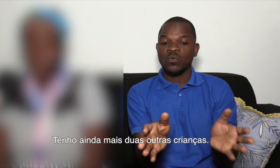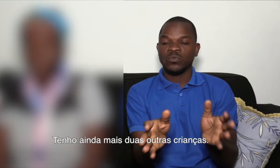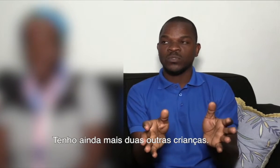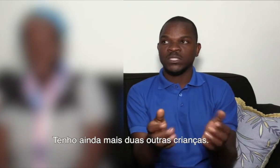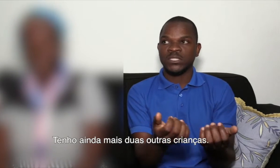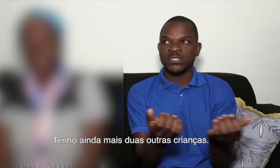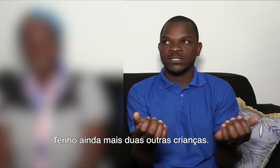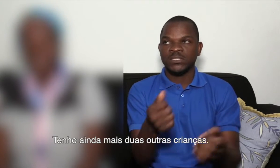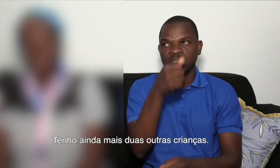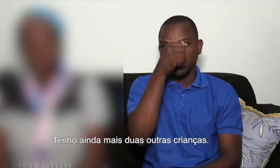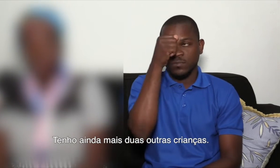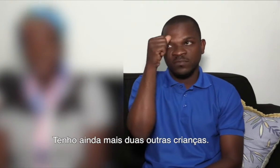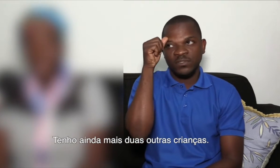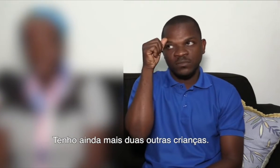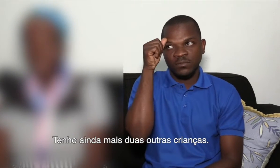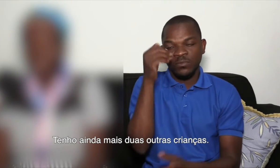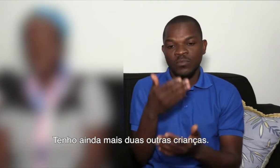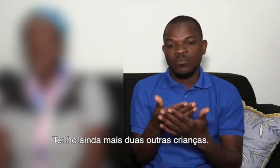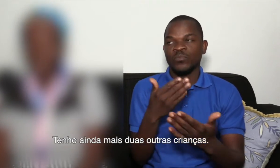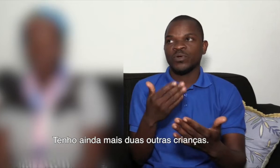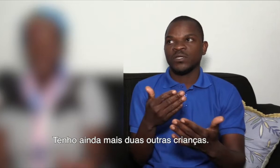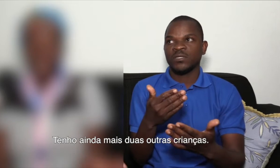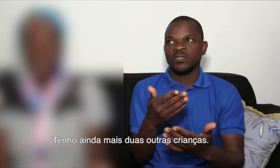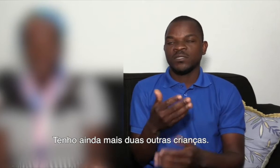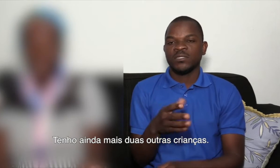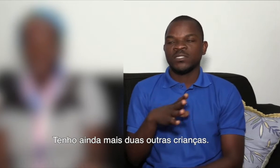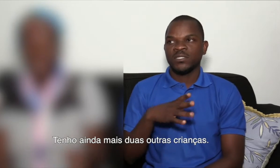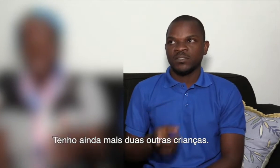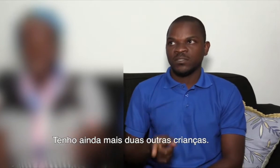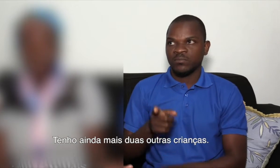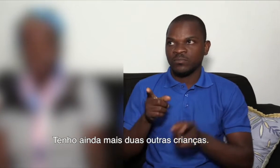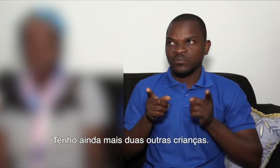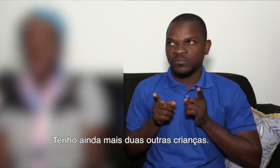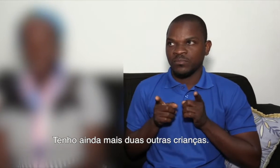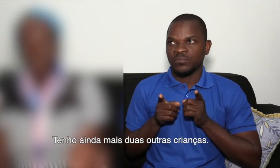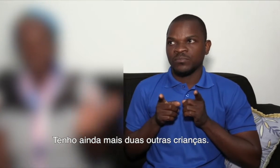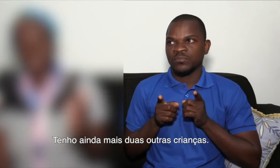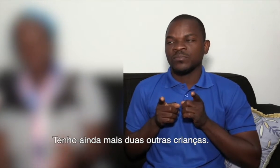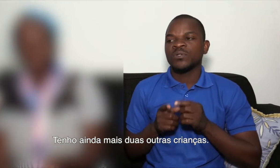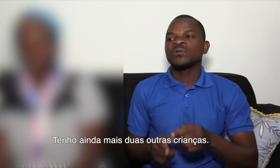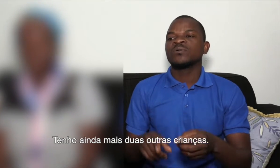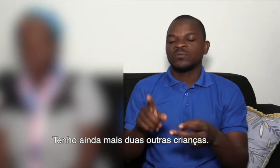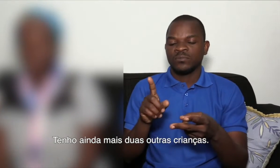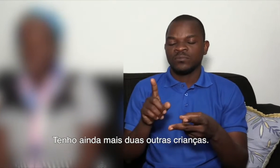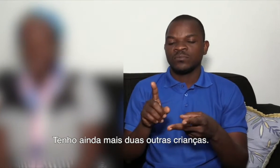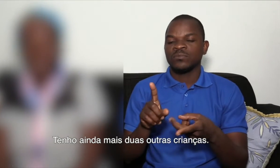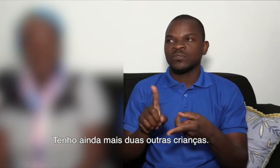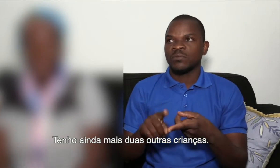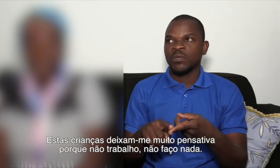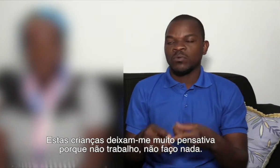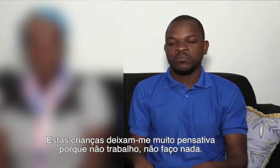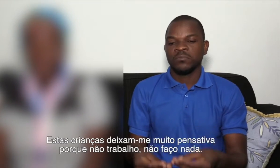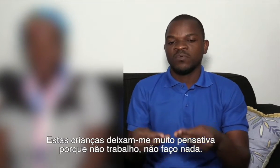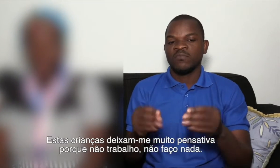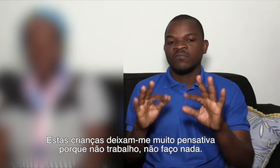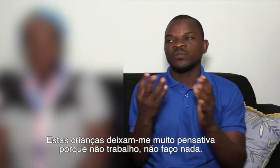sério. Aquelas crianças duas, que aquela menina deixou, também está comigo. Aquela